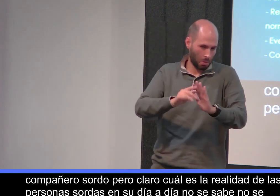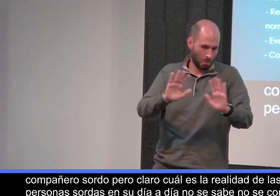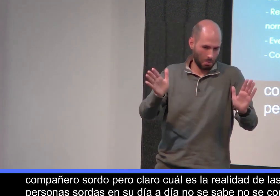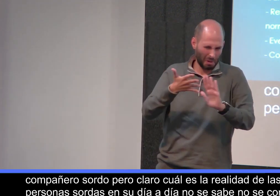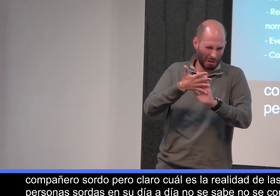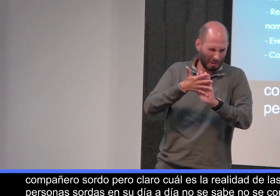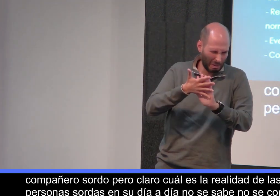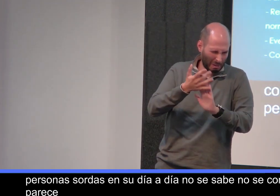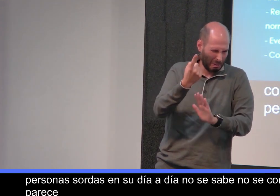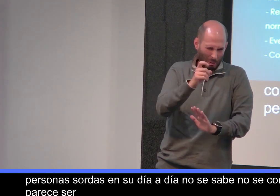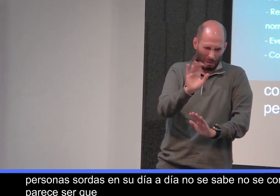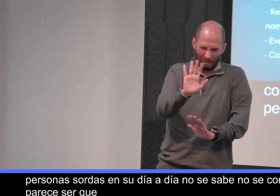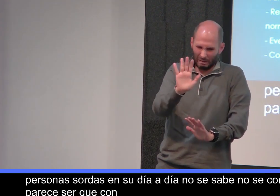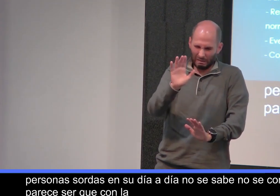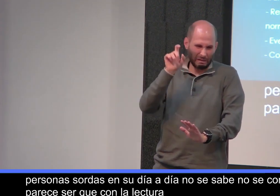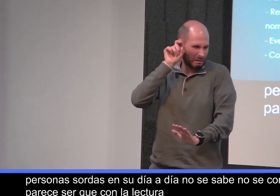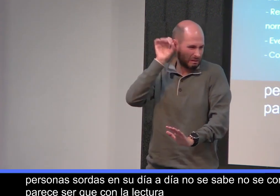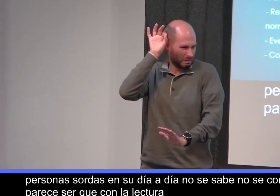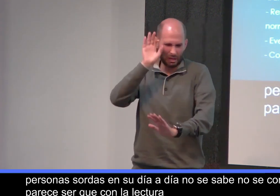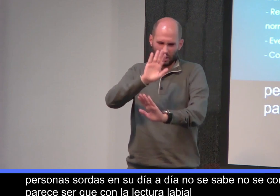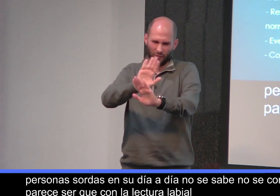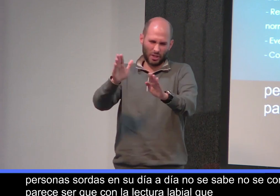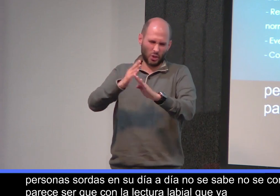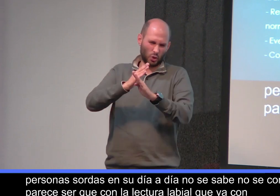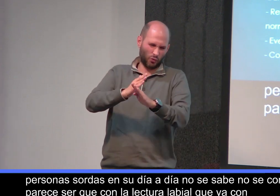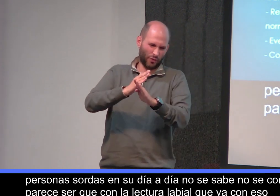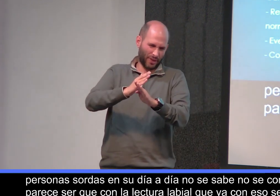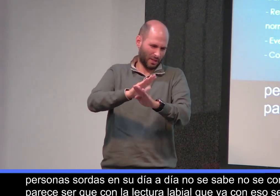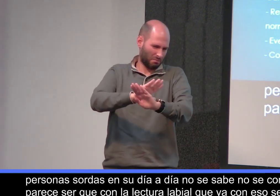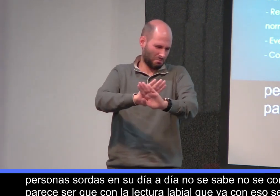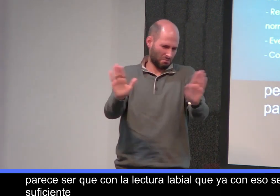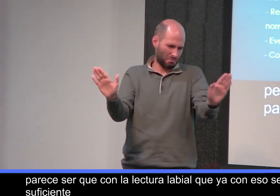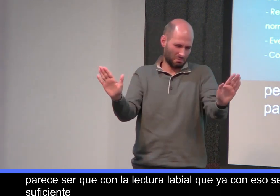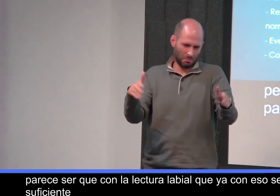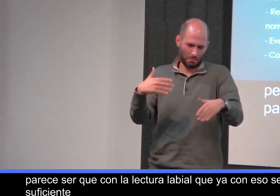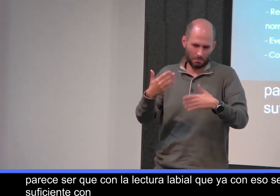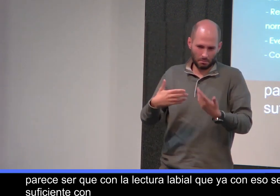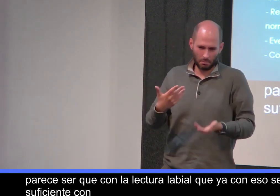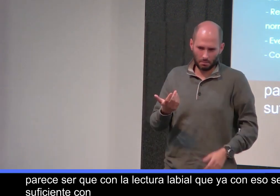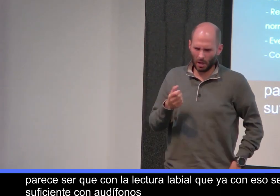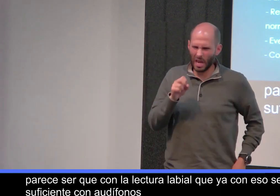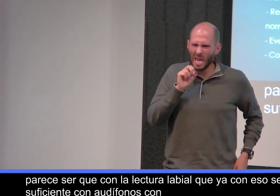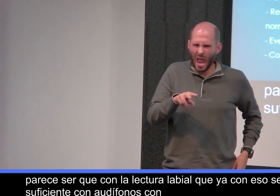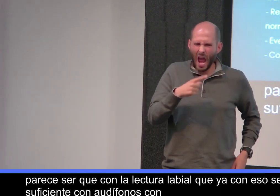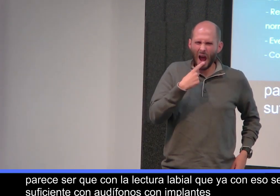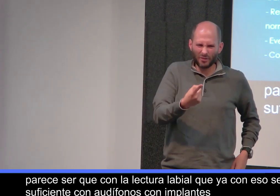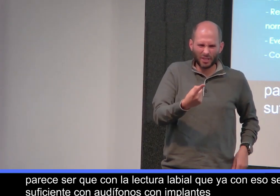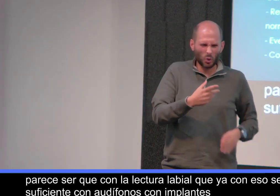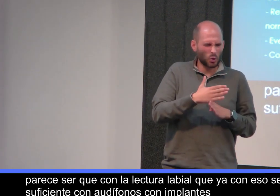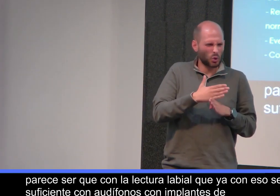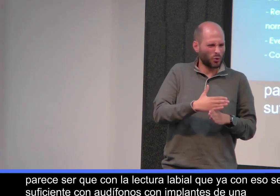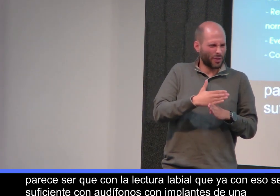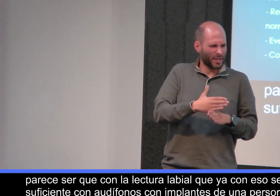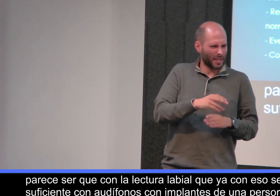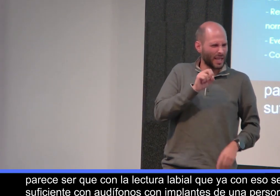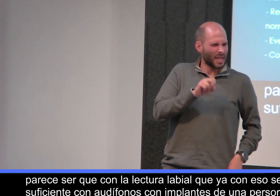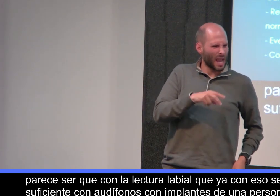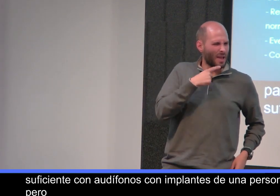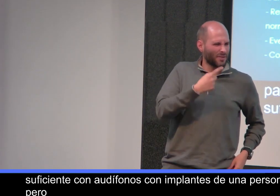ser que con la lectura labial, que ya con eso sería suficiente, con audífonos, con implantes, ya una persona sorda, pero ¿quién ha